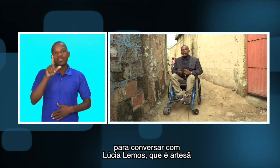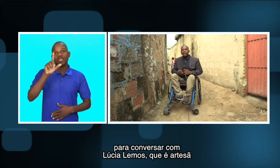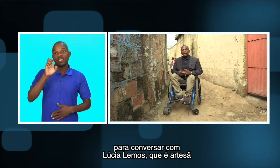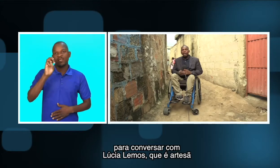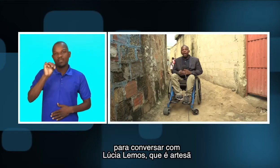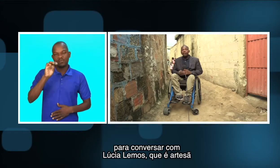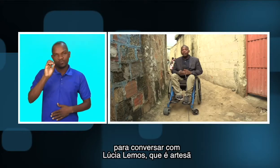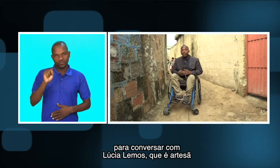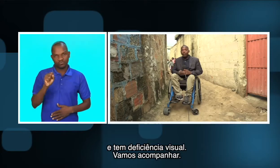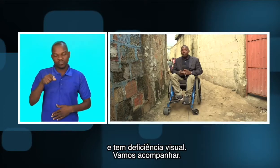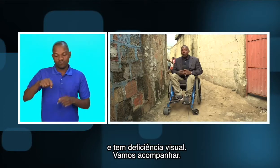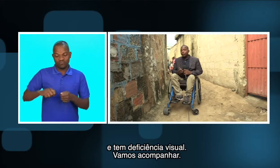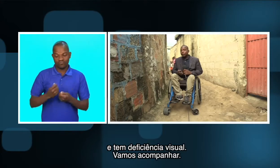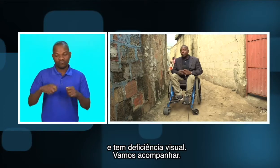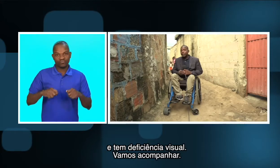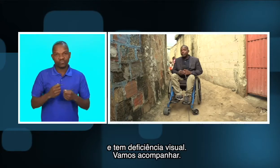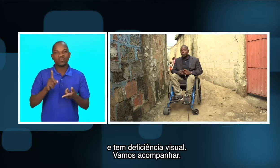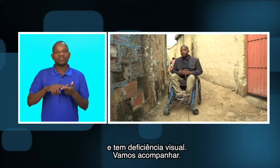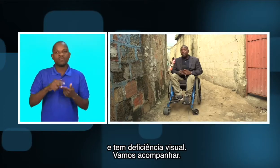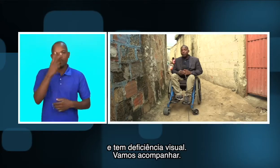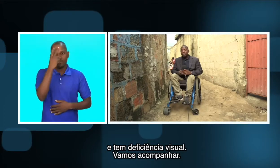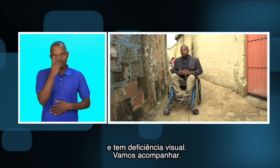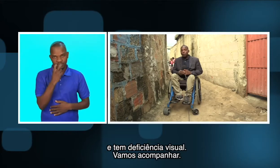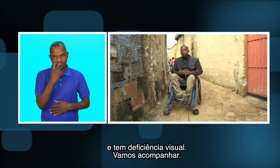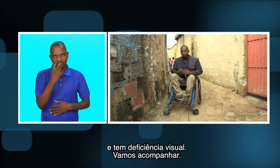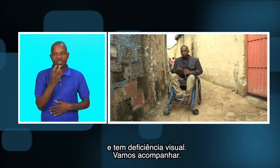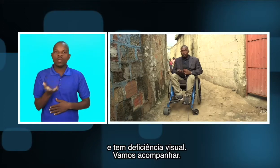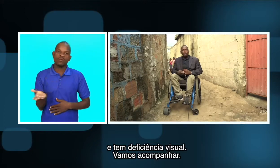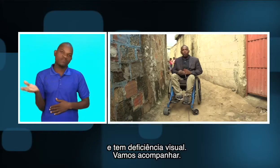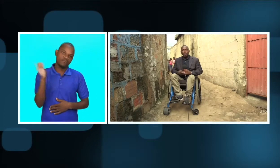ela é artesã e tem deficiência visual. Vamos acompanhar?